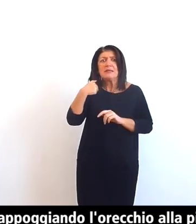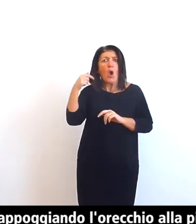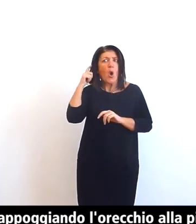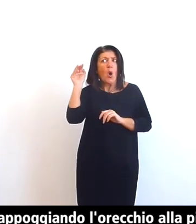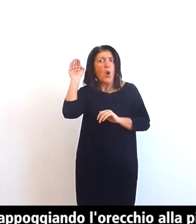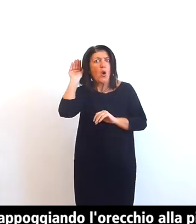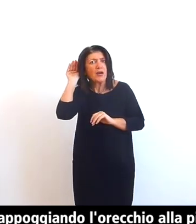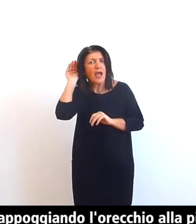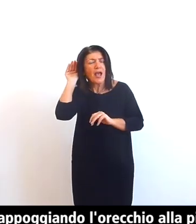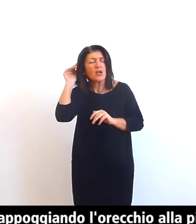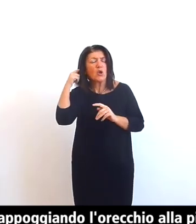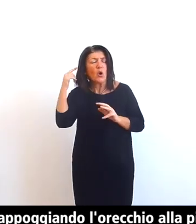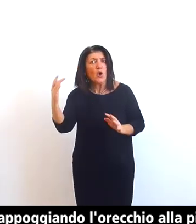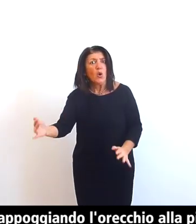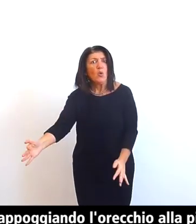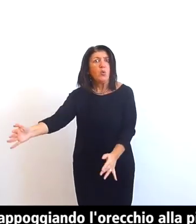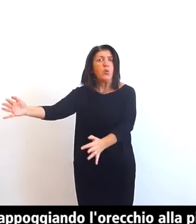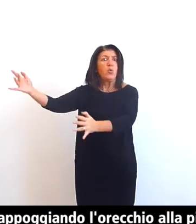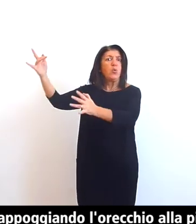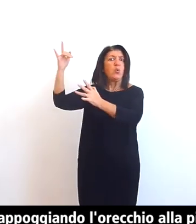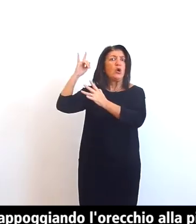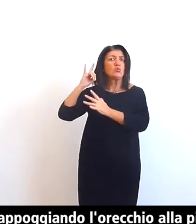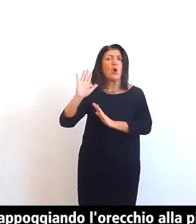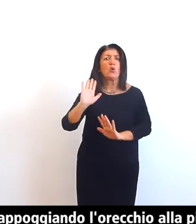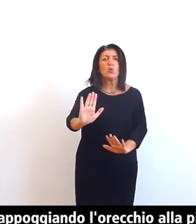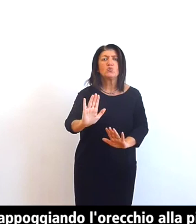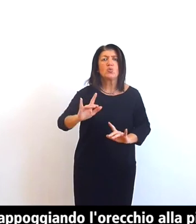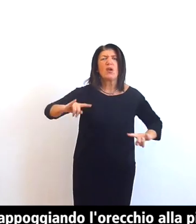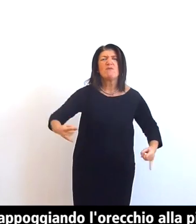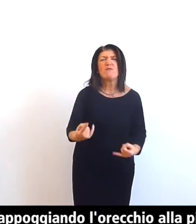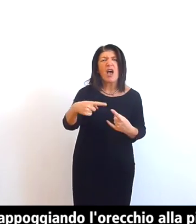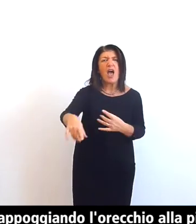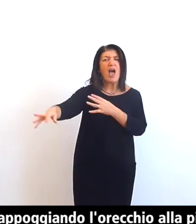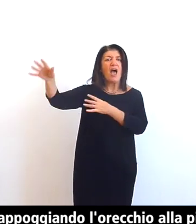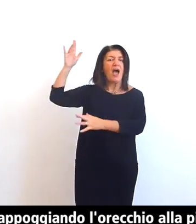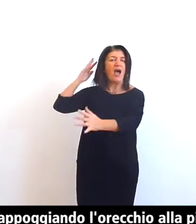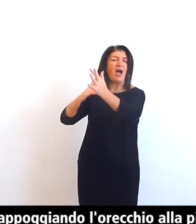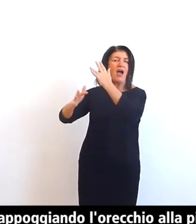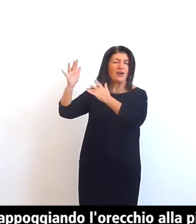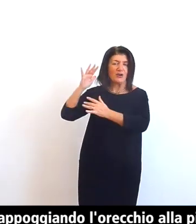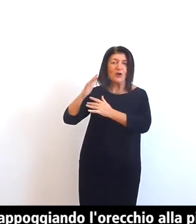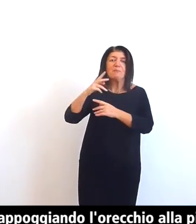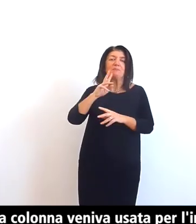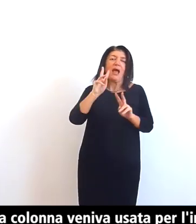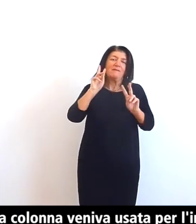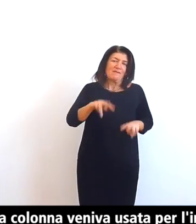'inferno in realtà questa colonna veniva usata per l'incoronazione degli imperatori